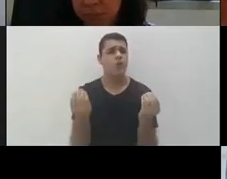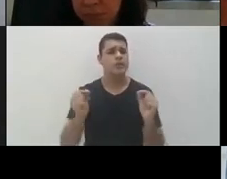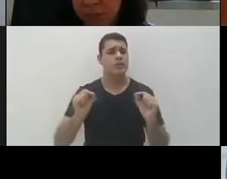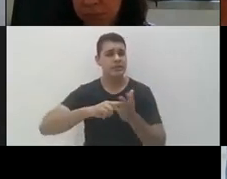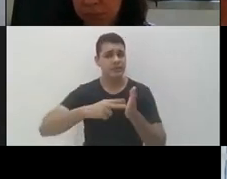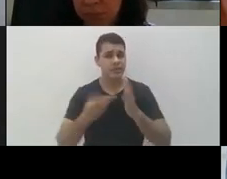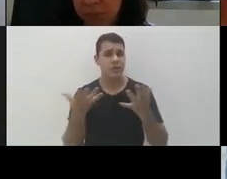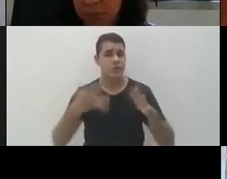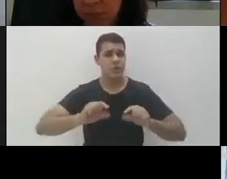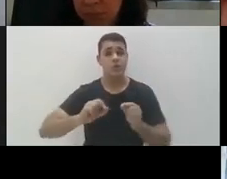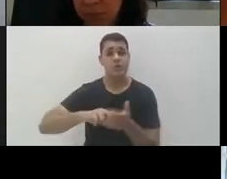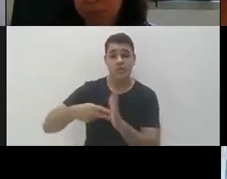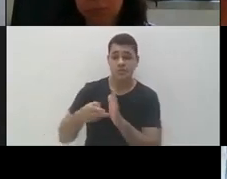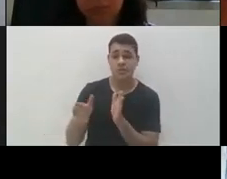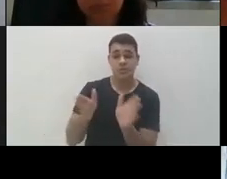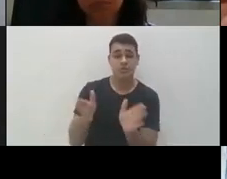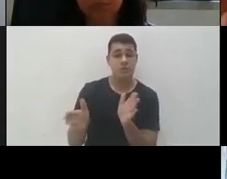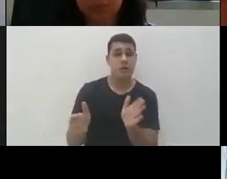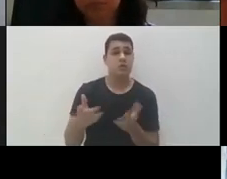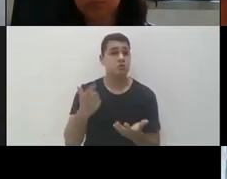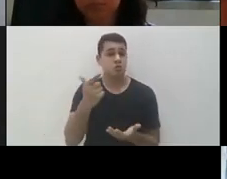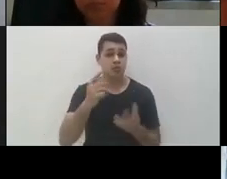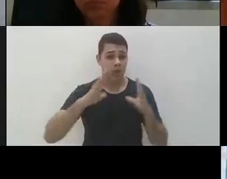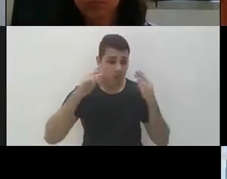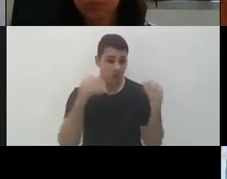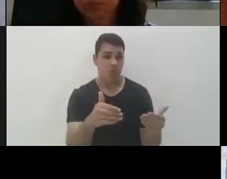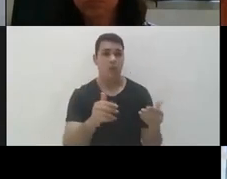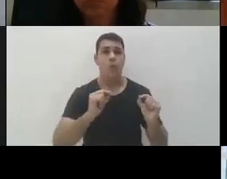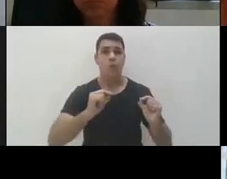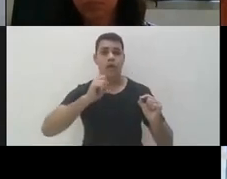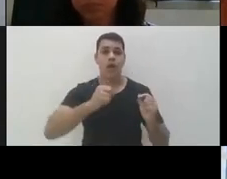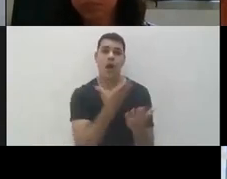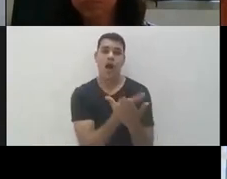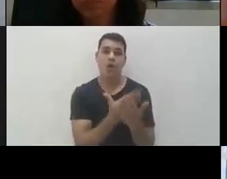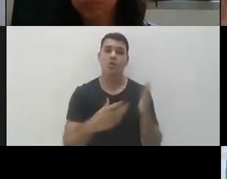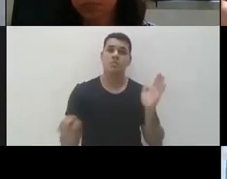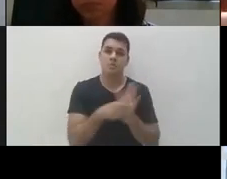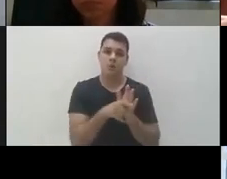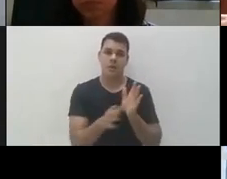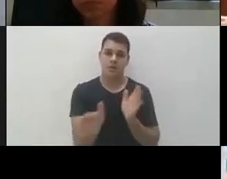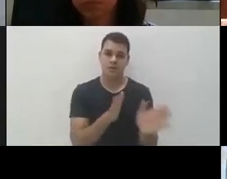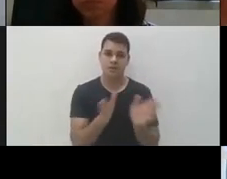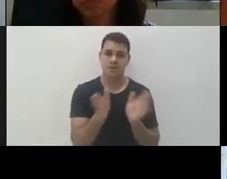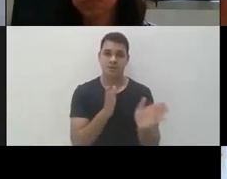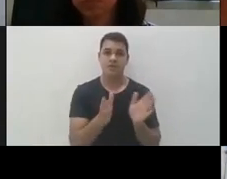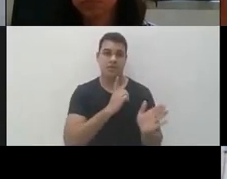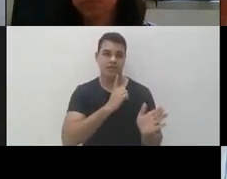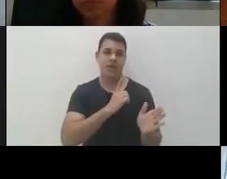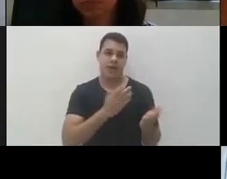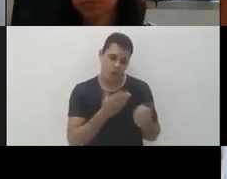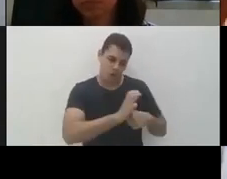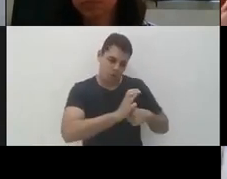acessibilidade, a gente ainda nem chegou no que seria o manejo de uma aula acessível, isso é uma segunda etapa,